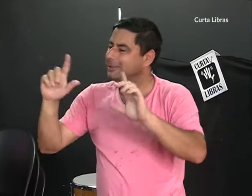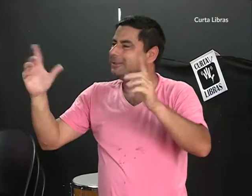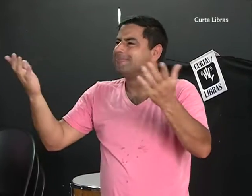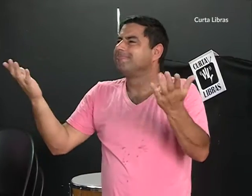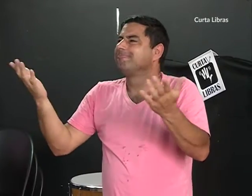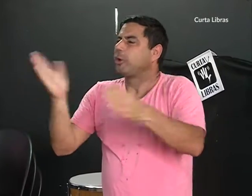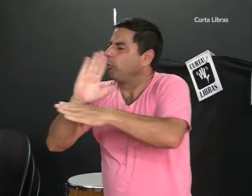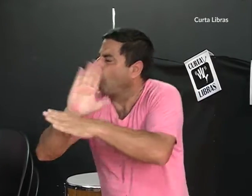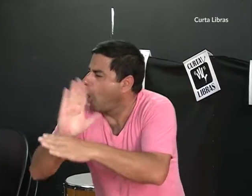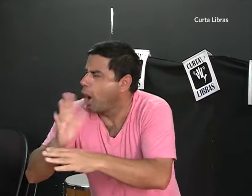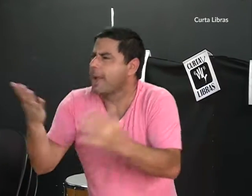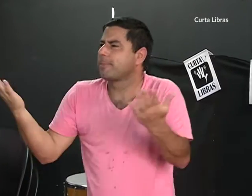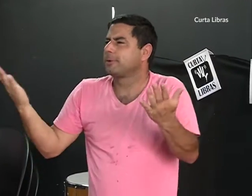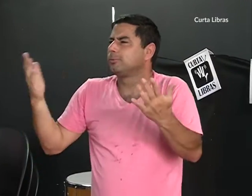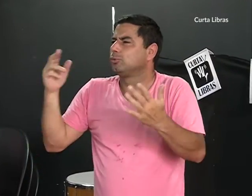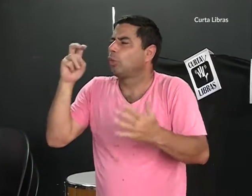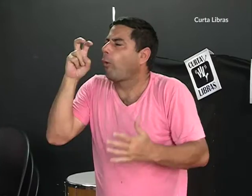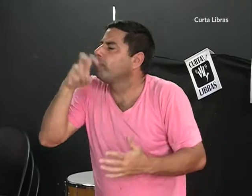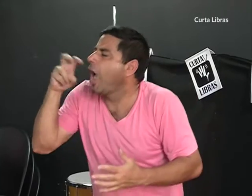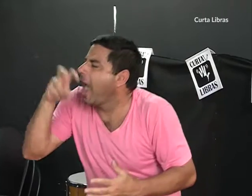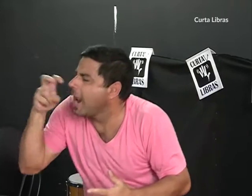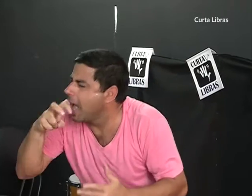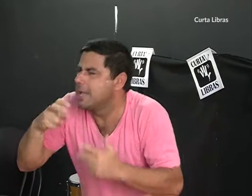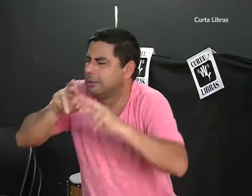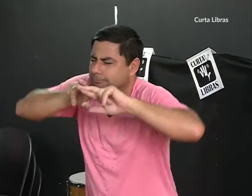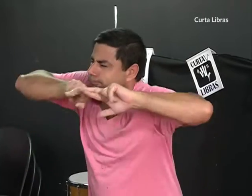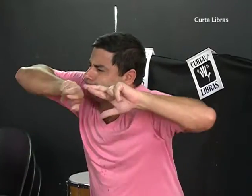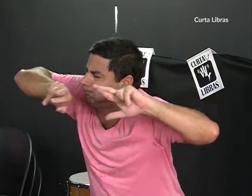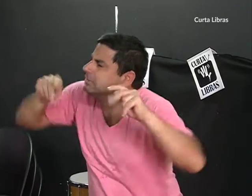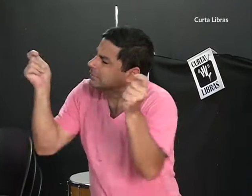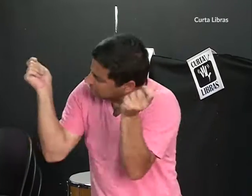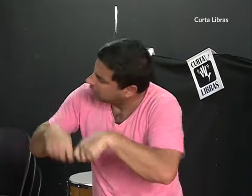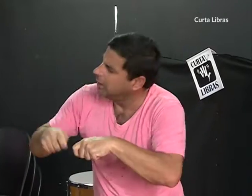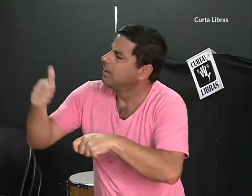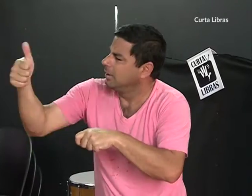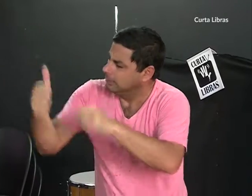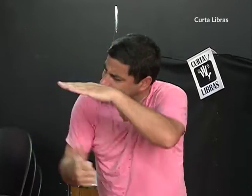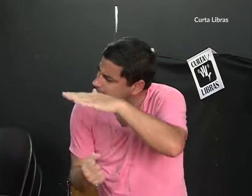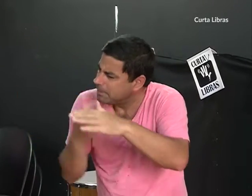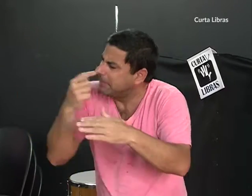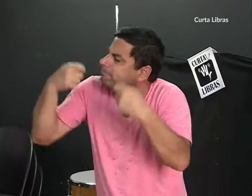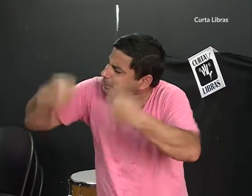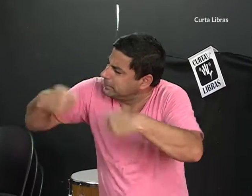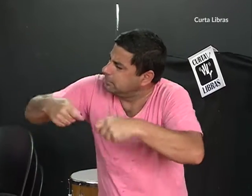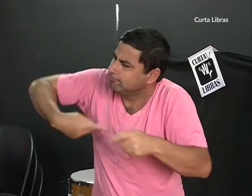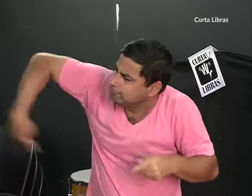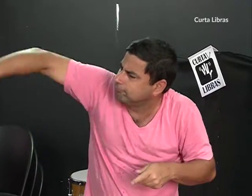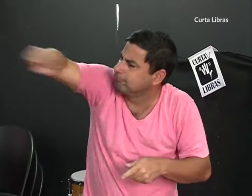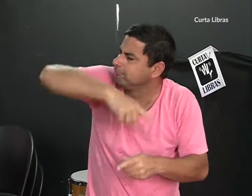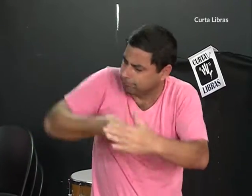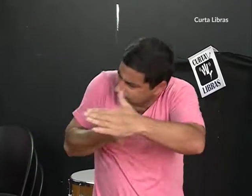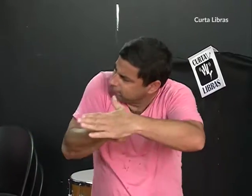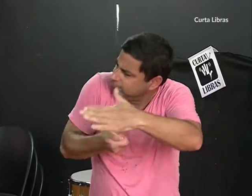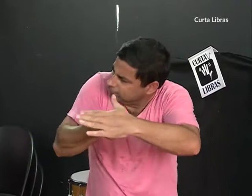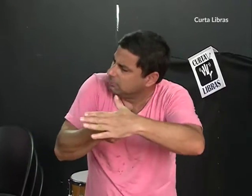Eu gostaria que estivéssemos participando de novelas e outros trabalhos na TV. É preciso